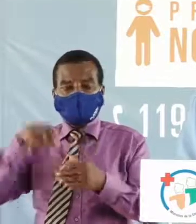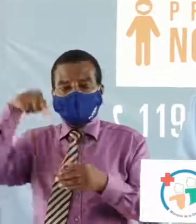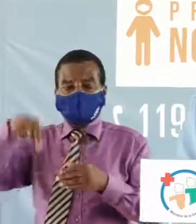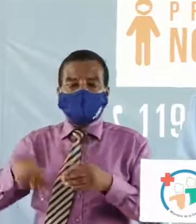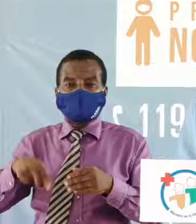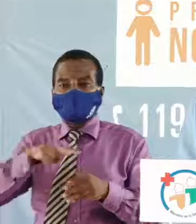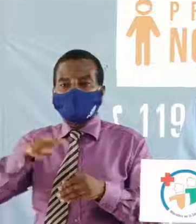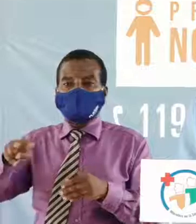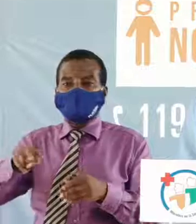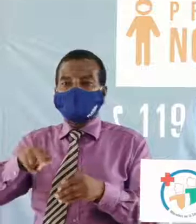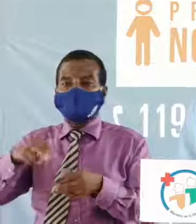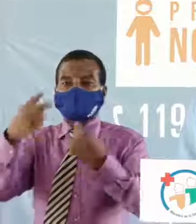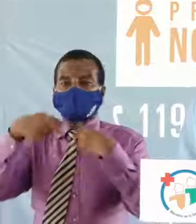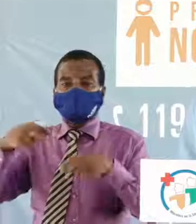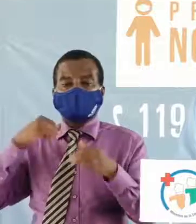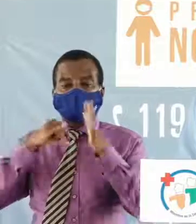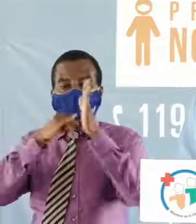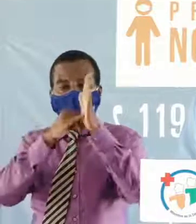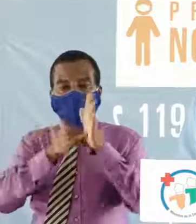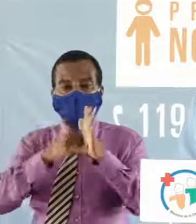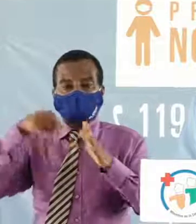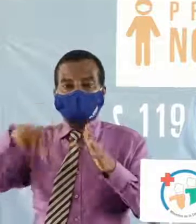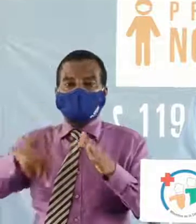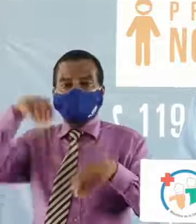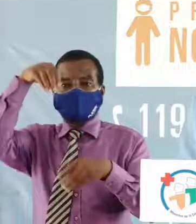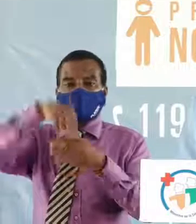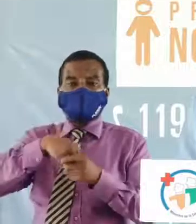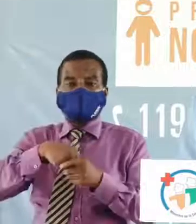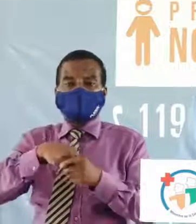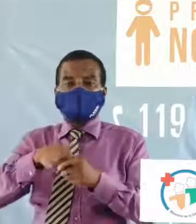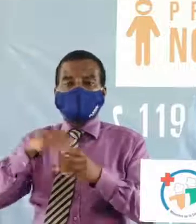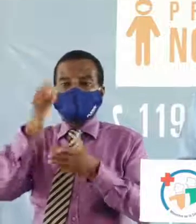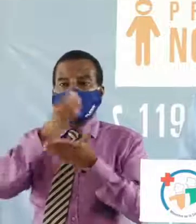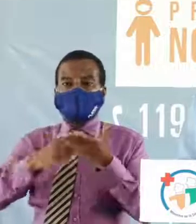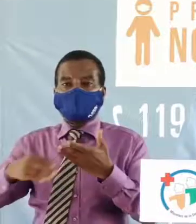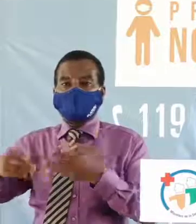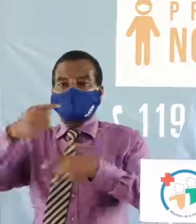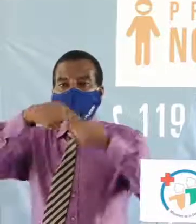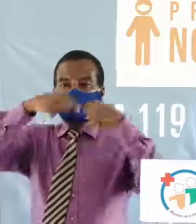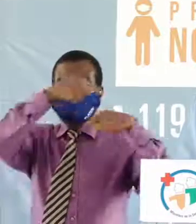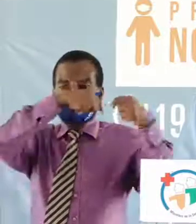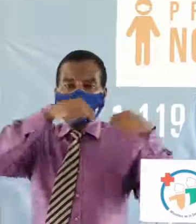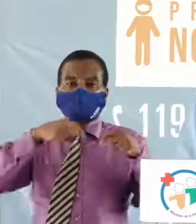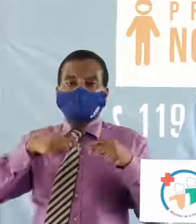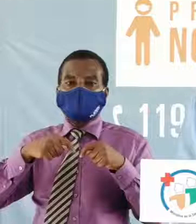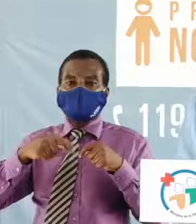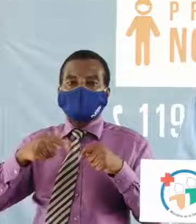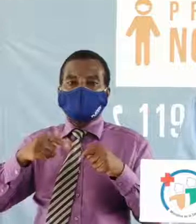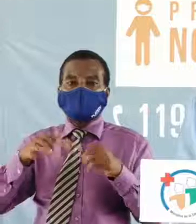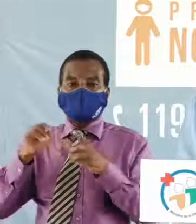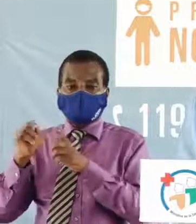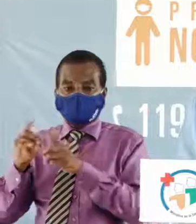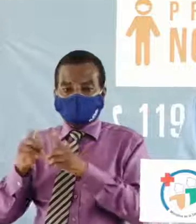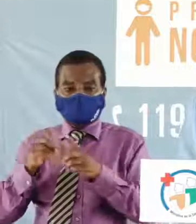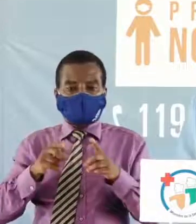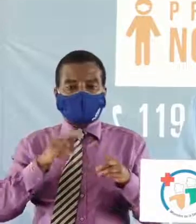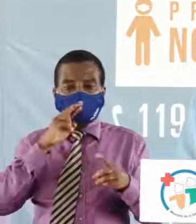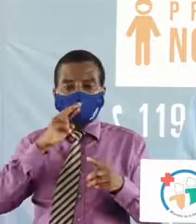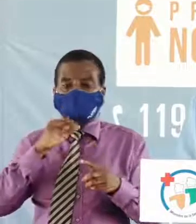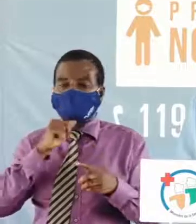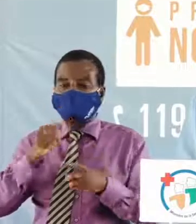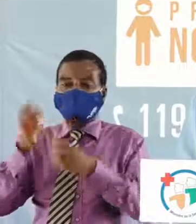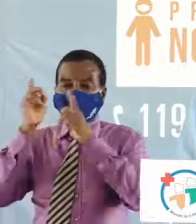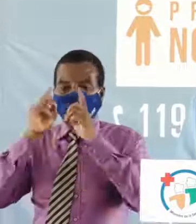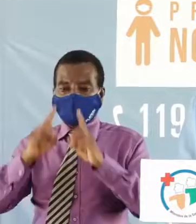vous venez de nous l'indiquer que dans un certain transport les mesures ne sont pas